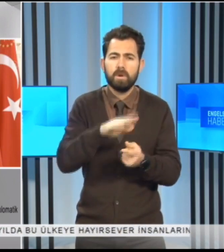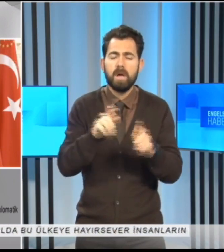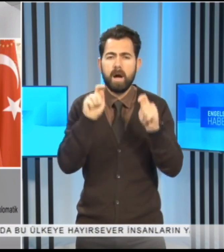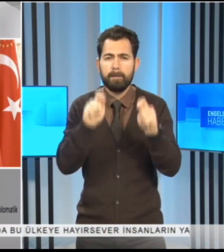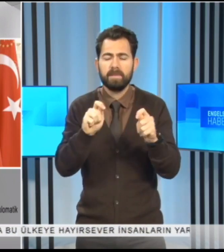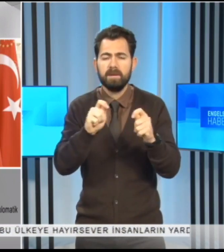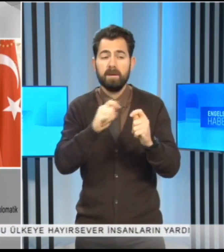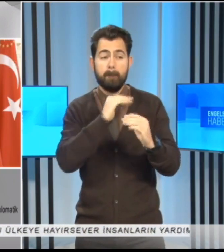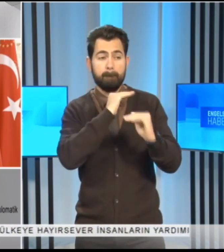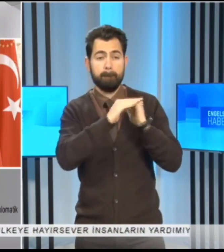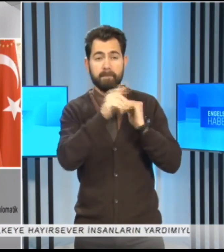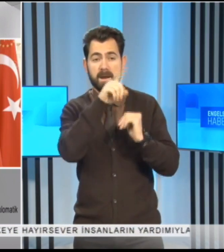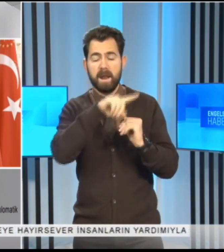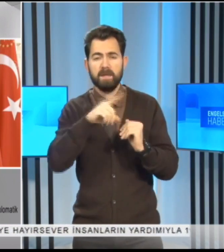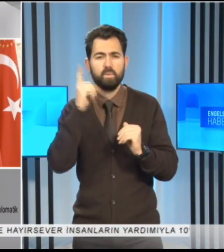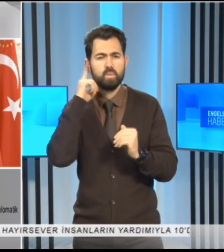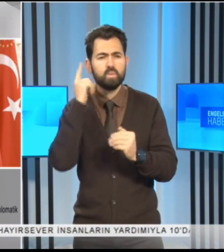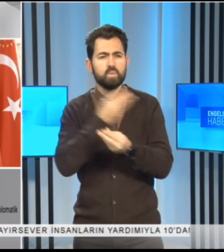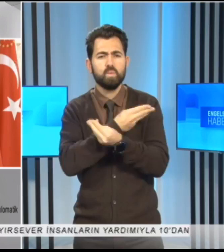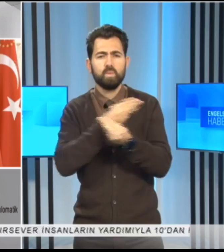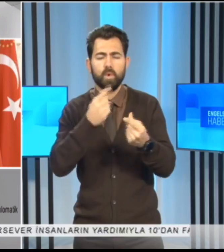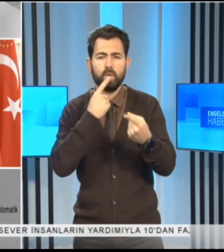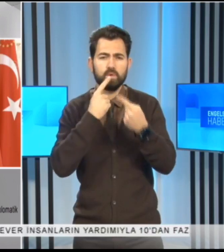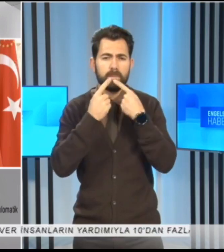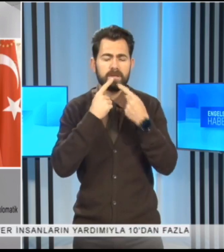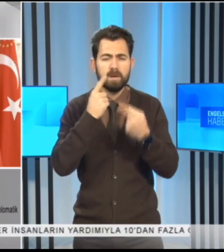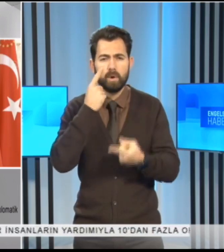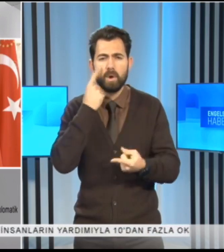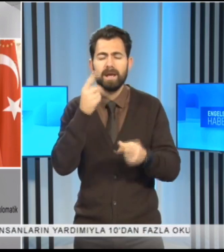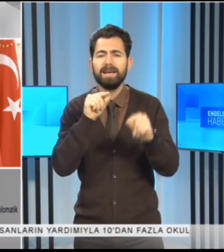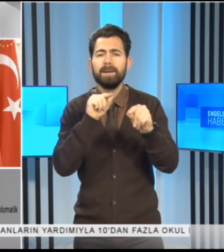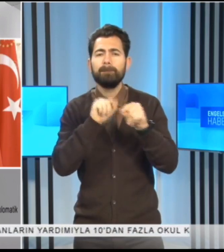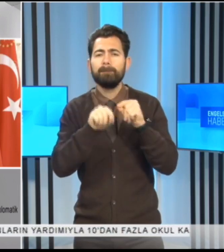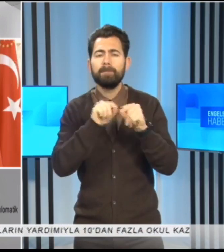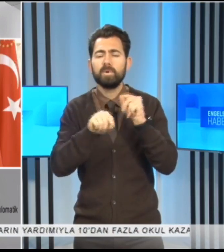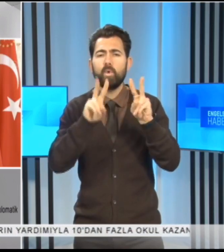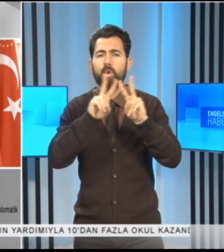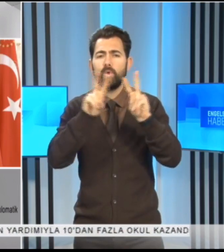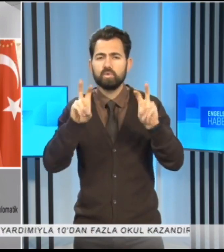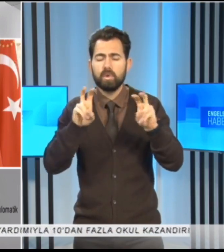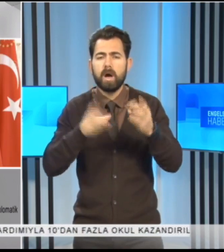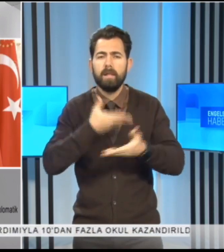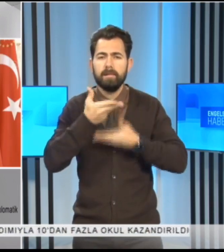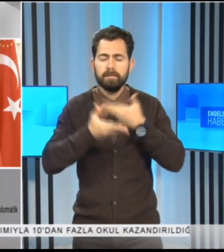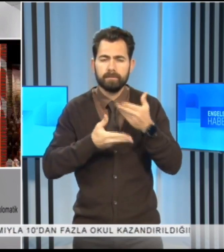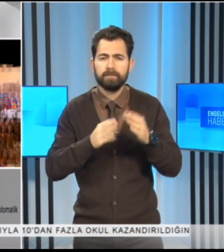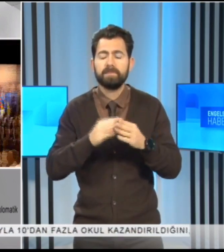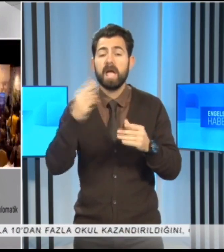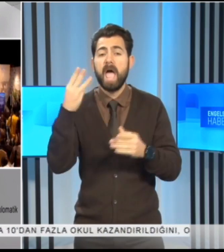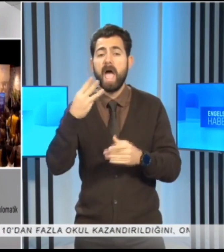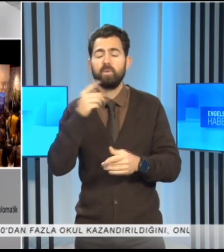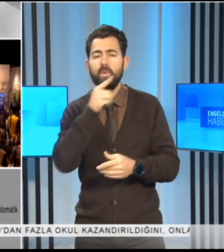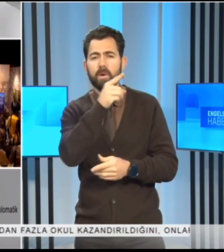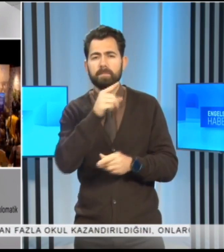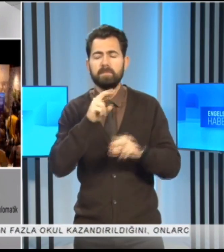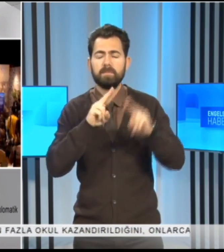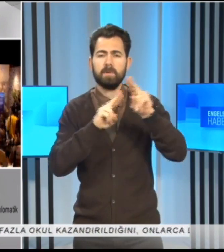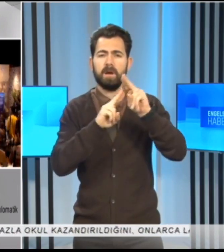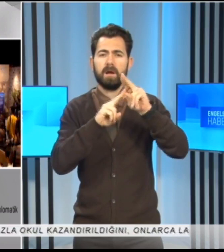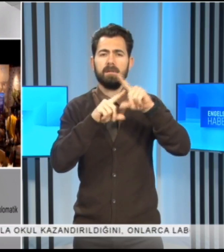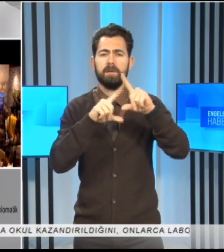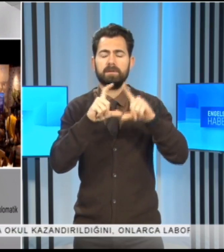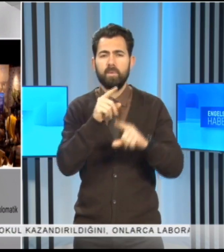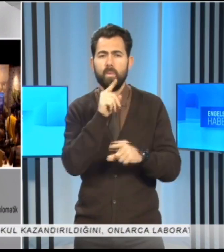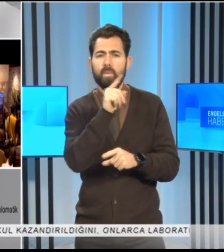millete sesleniş konuşmasında Kıbrıs konusuna da değindi. Erdoğan, Kuzey Kıbrıs Türk